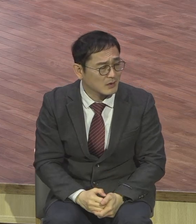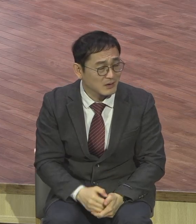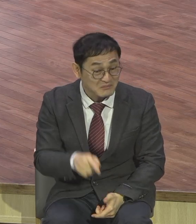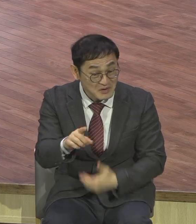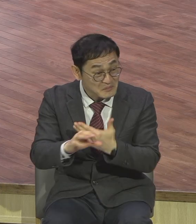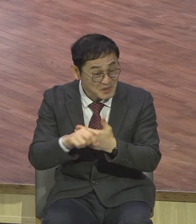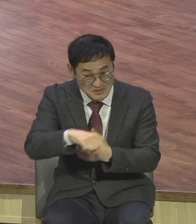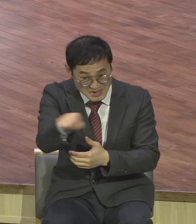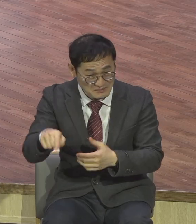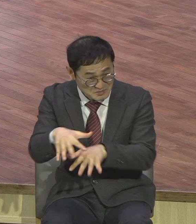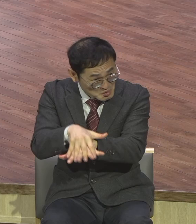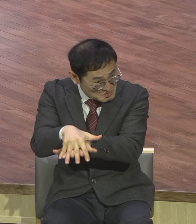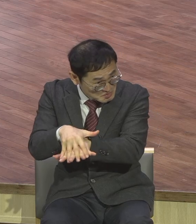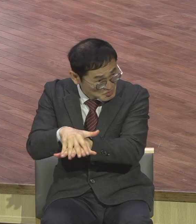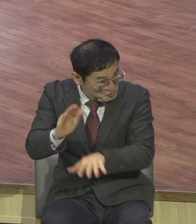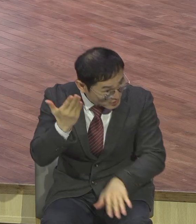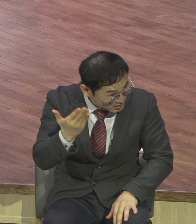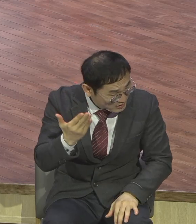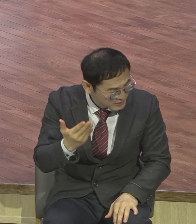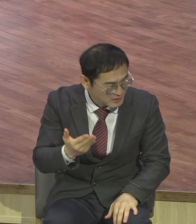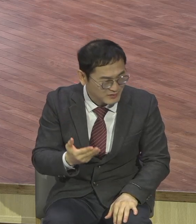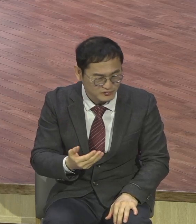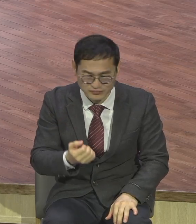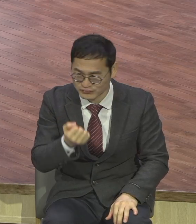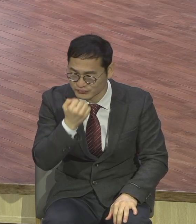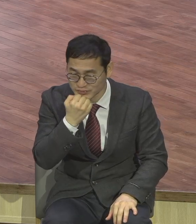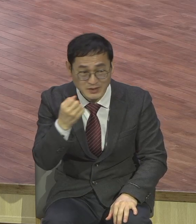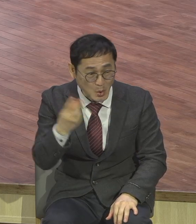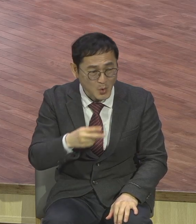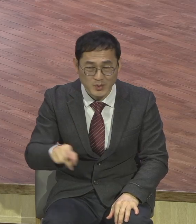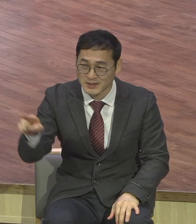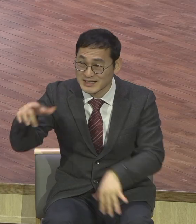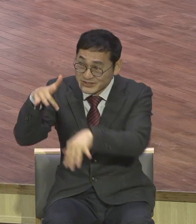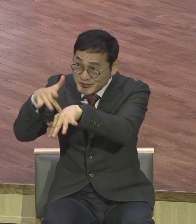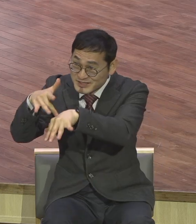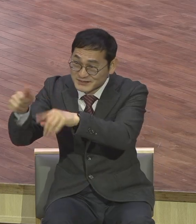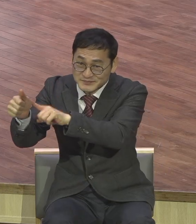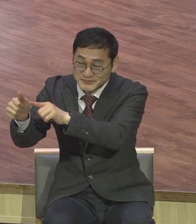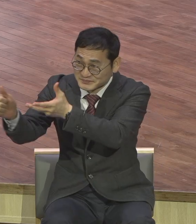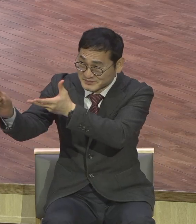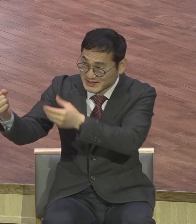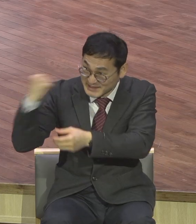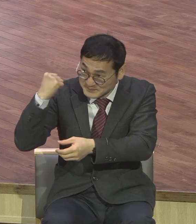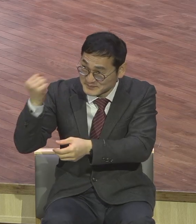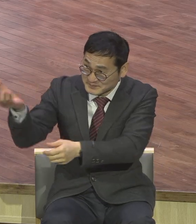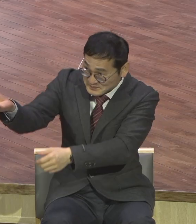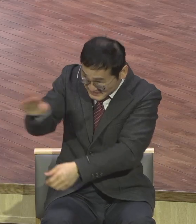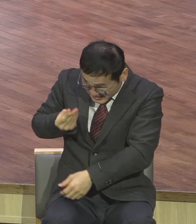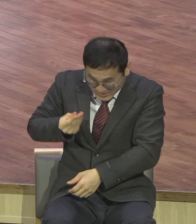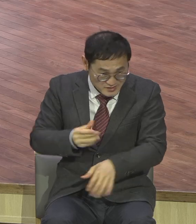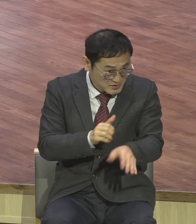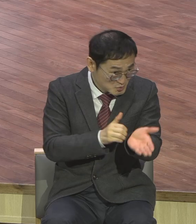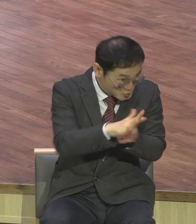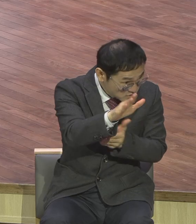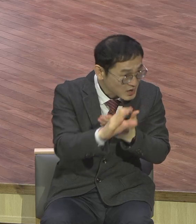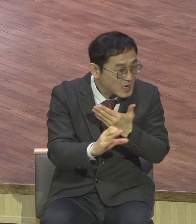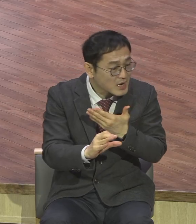나라가 서겠느냐 또 내가 바을세불을 힘입어 귀신을 쫓아내면 너희의 아들들은 누구를 힘입어